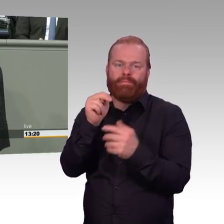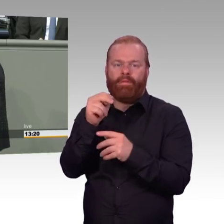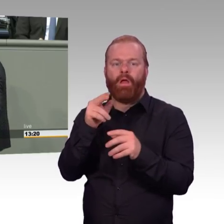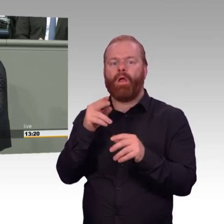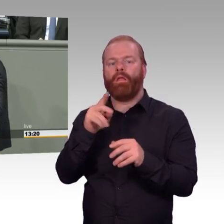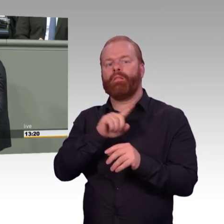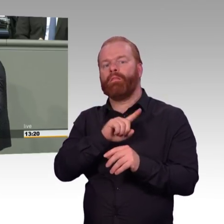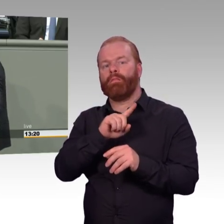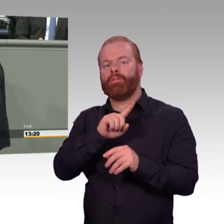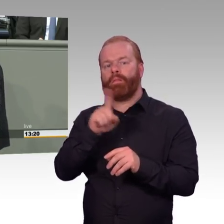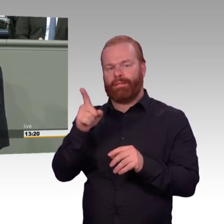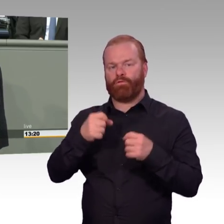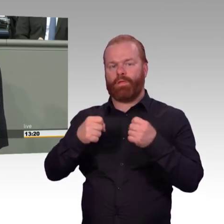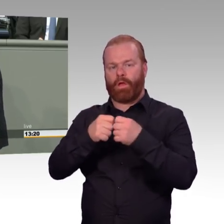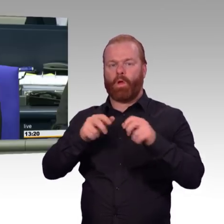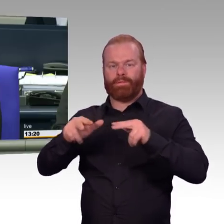doch auf die Bauer rücken, oder? Herr Kollege Gadecek.